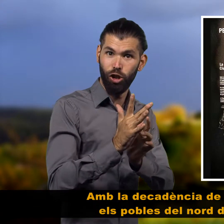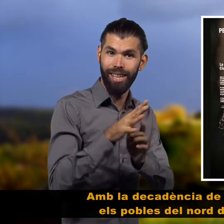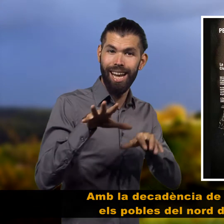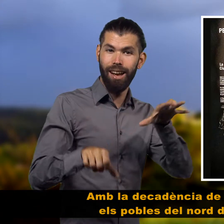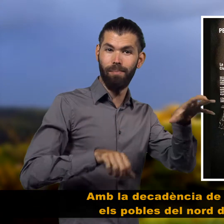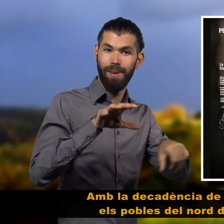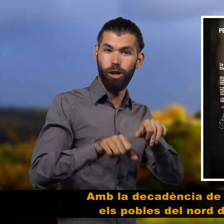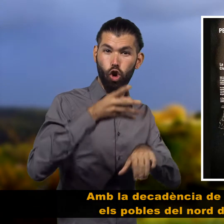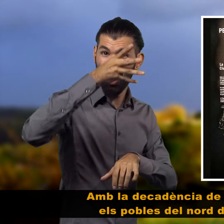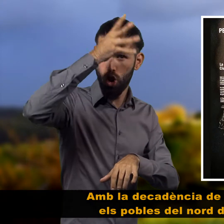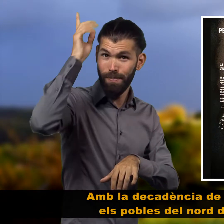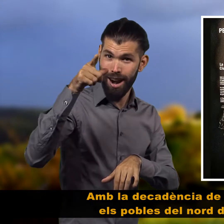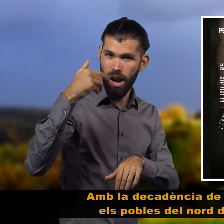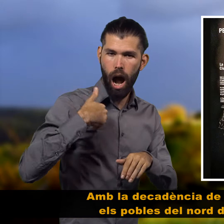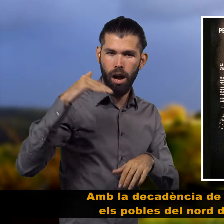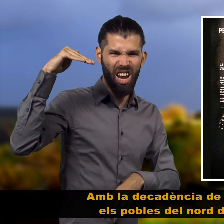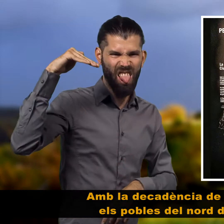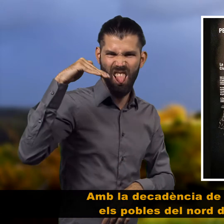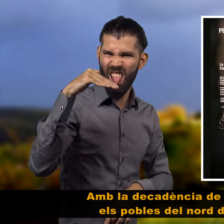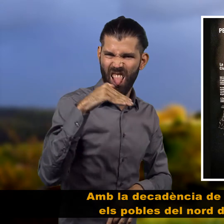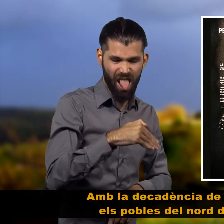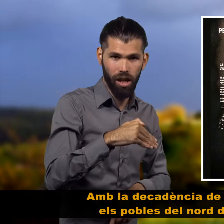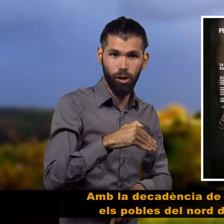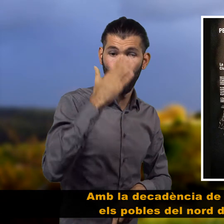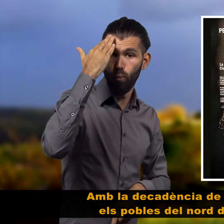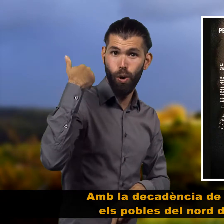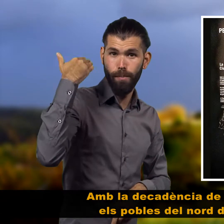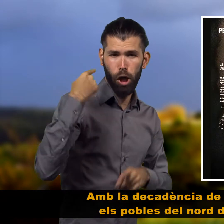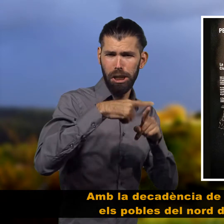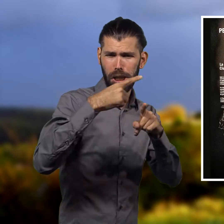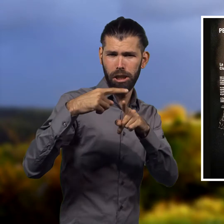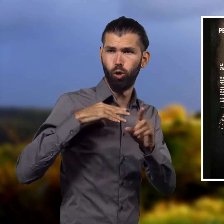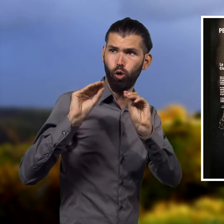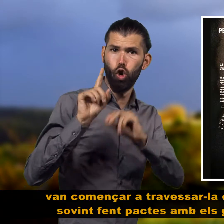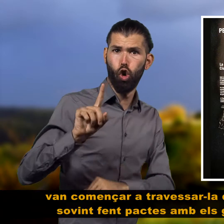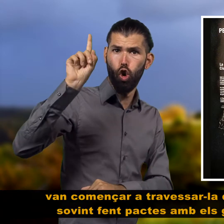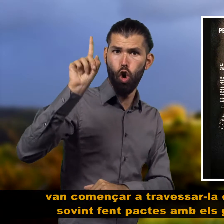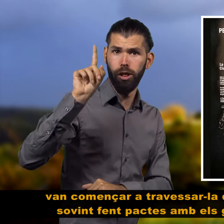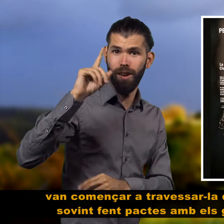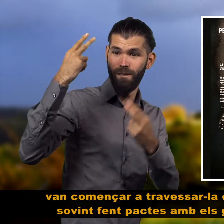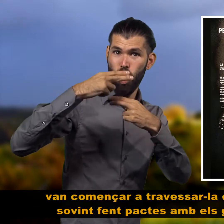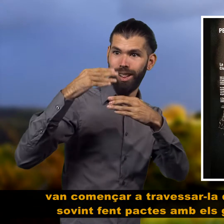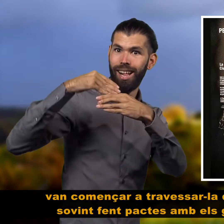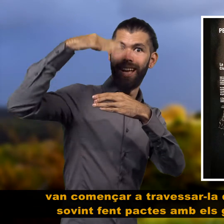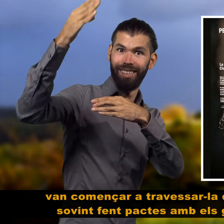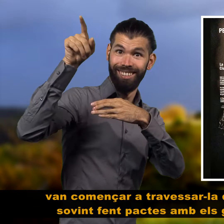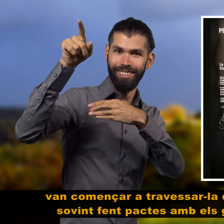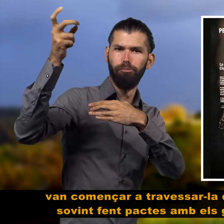decadència de l'imperi romà, els pobles al nord de la frontera van començar a travessar-la durant el segle VI després de Crist,